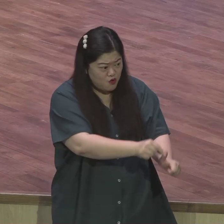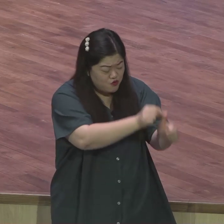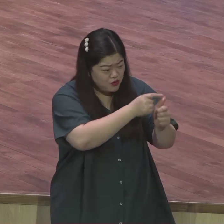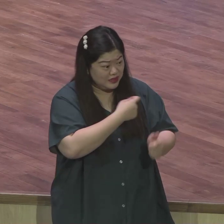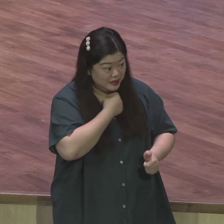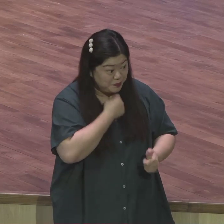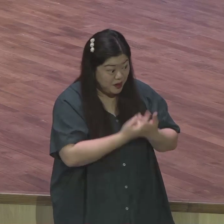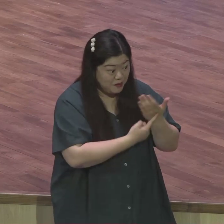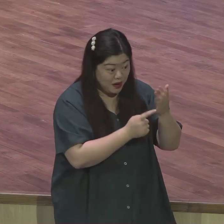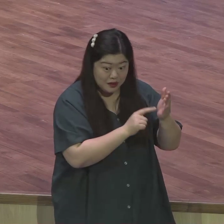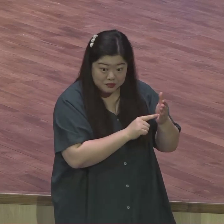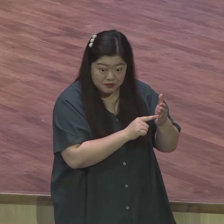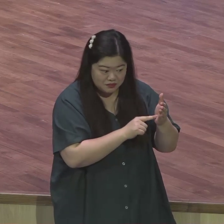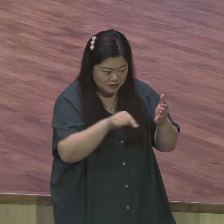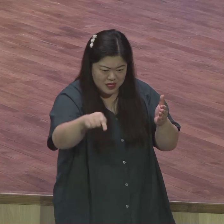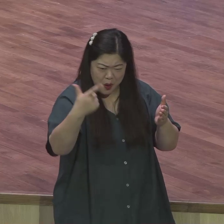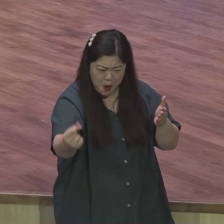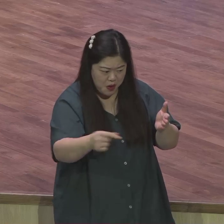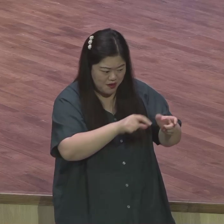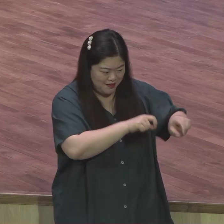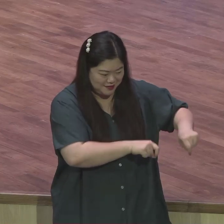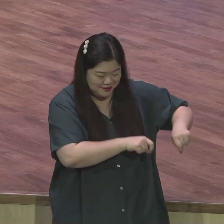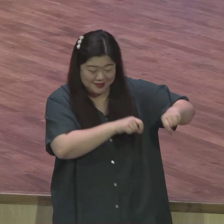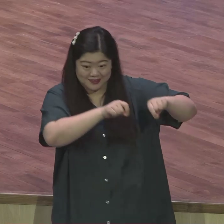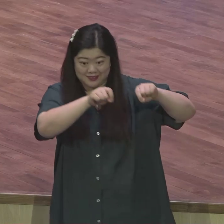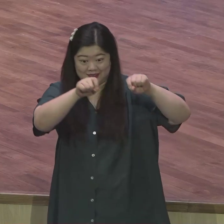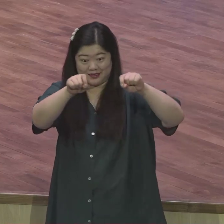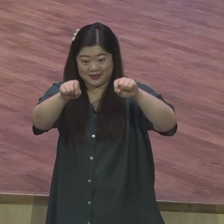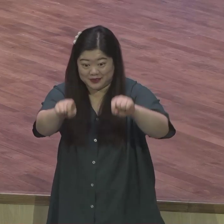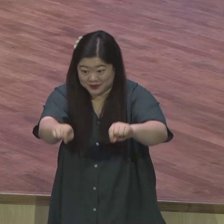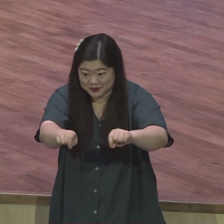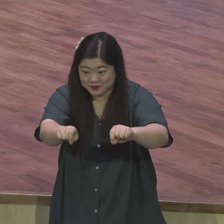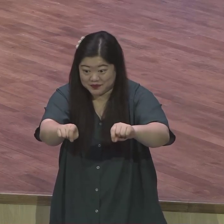회복하시고 내 주변에 내 주변에 있는 영혼 바라보고